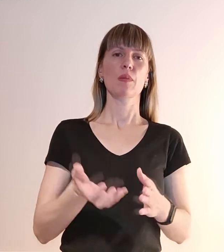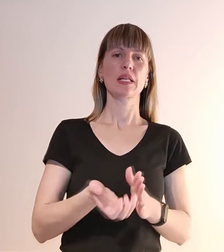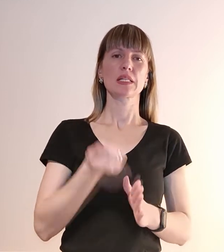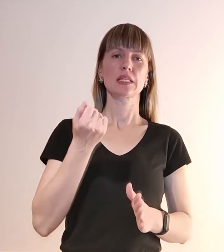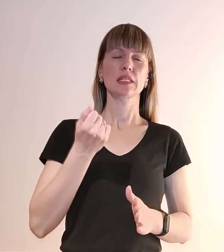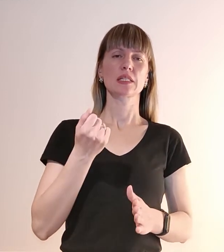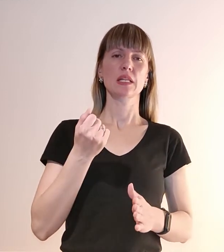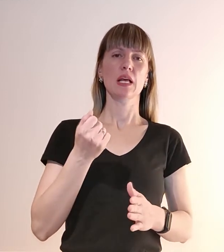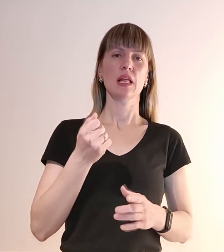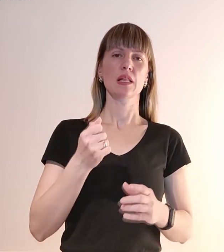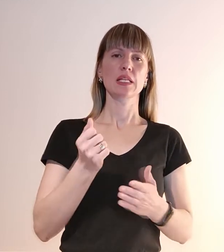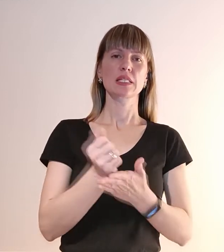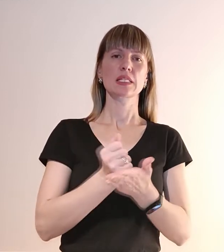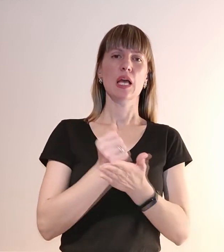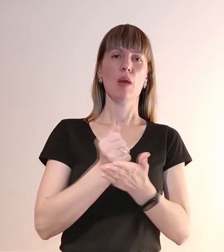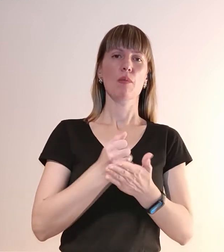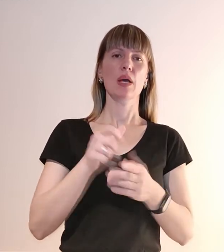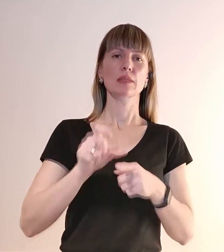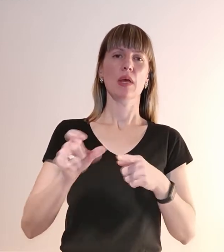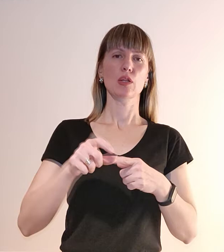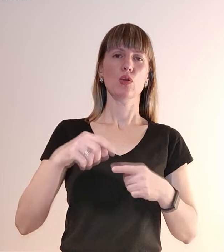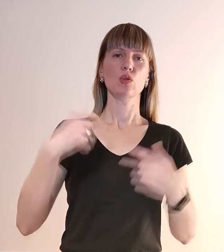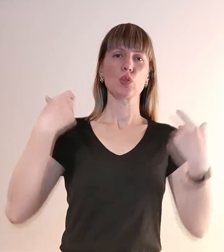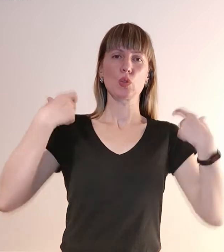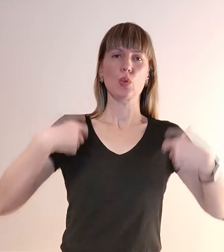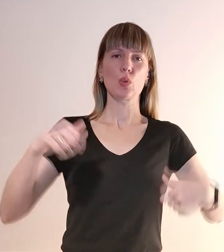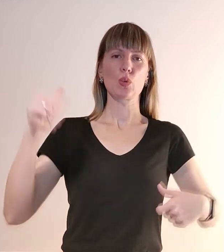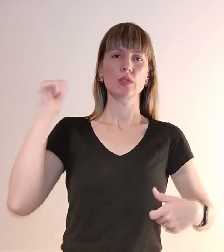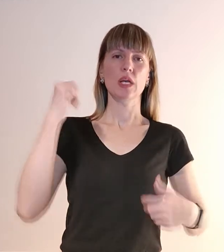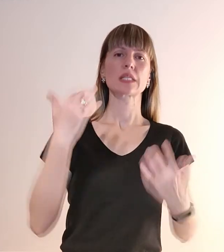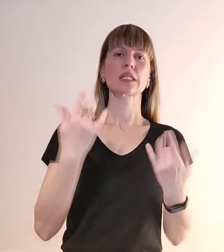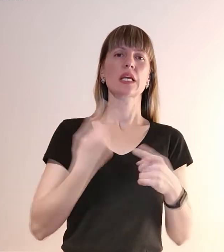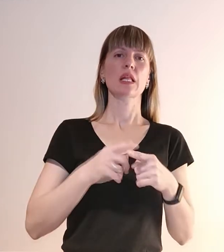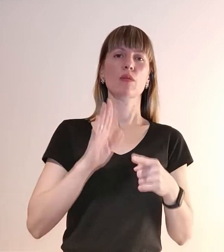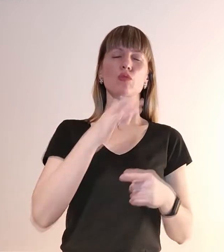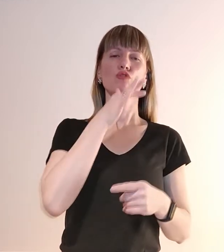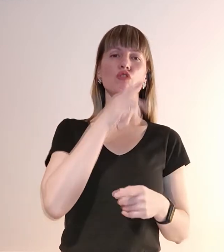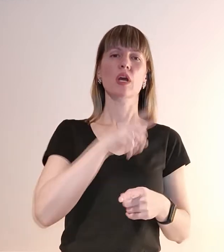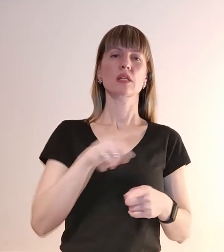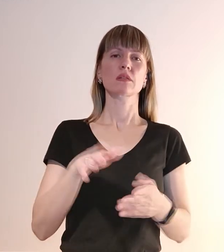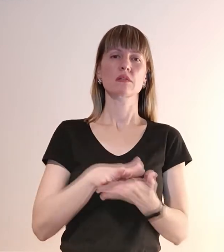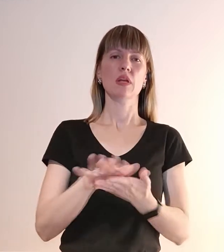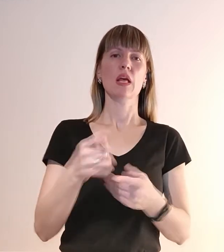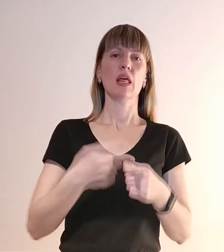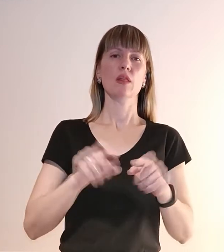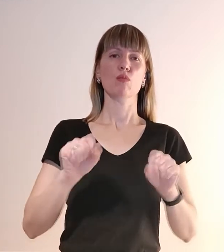магазин з рюкзаками. Скільки займається часу цього? Може коштувати навіть життя.